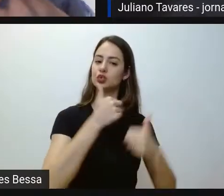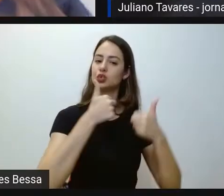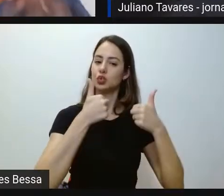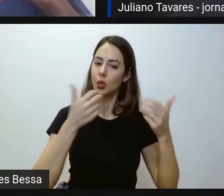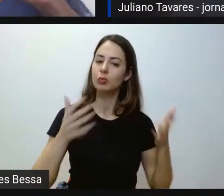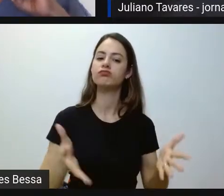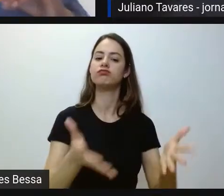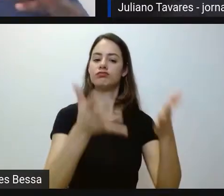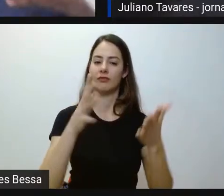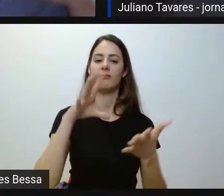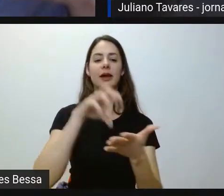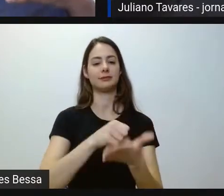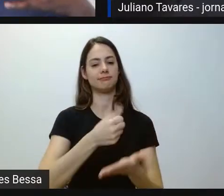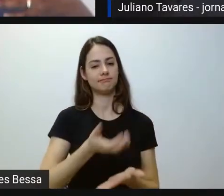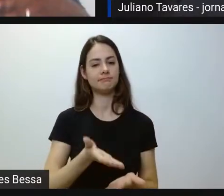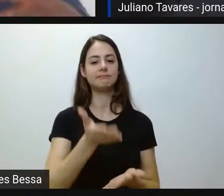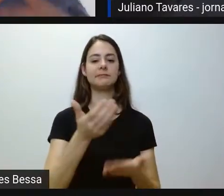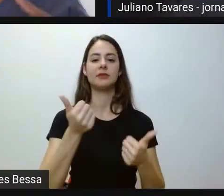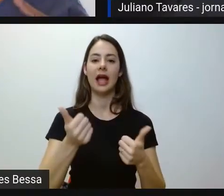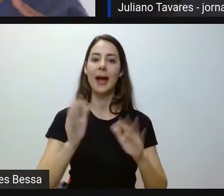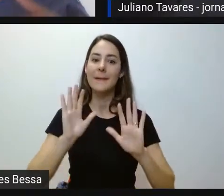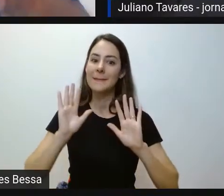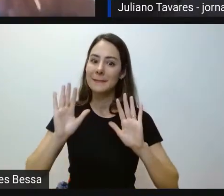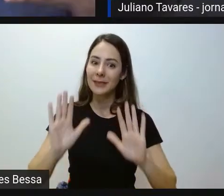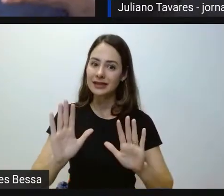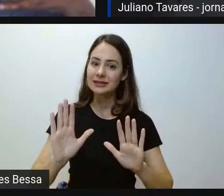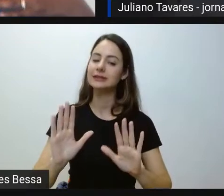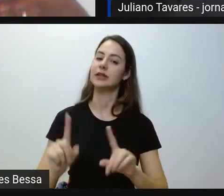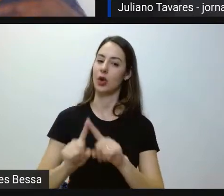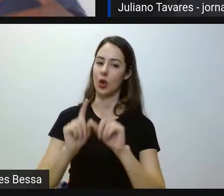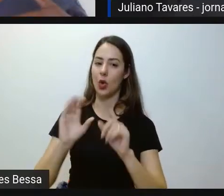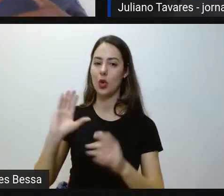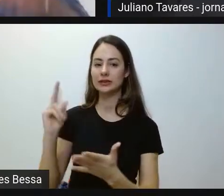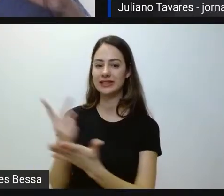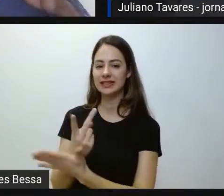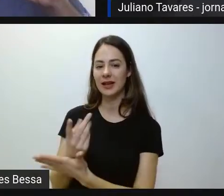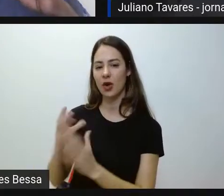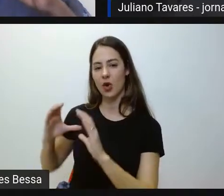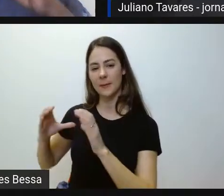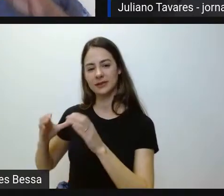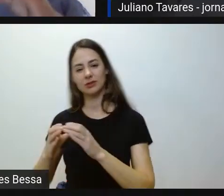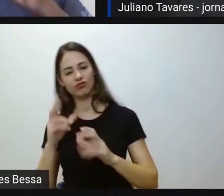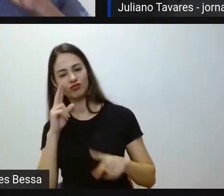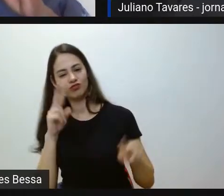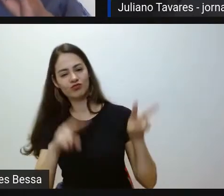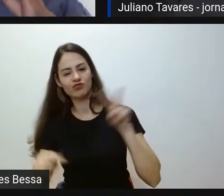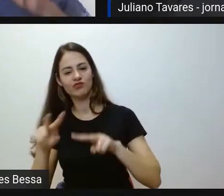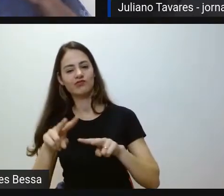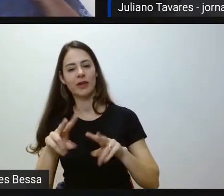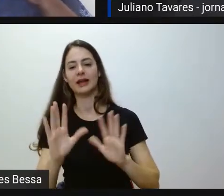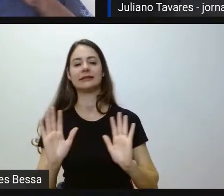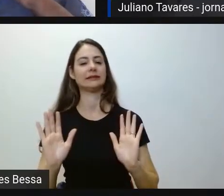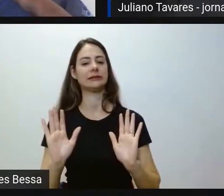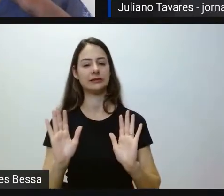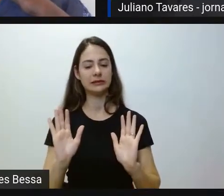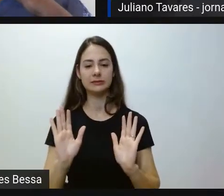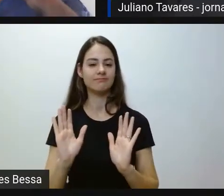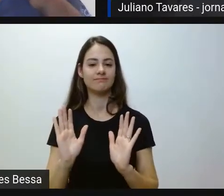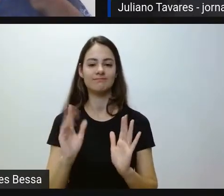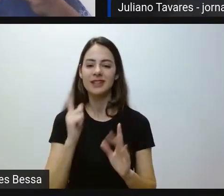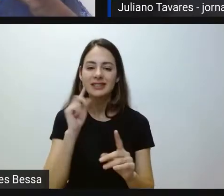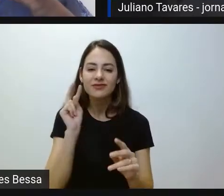a matrícula e arrasa. Se acontecer dessa comissão indeferir, ou seja, não